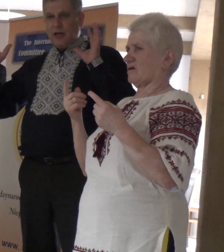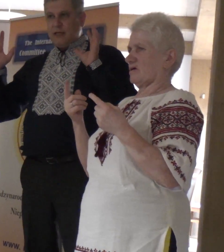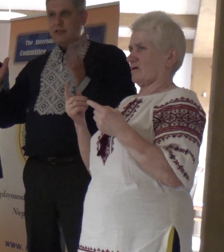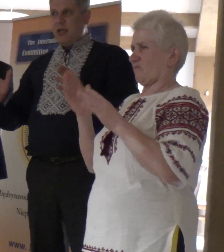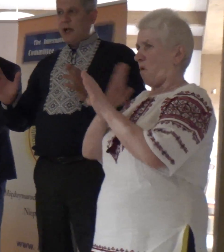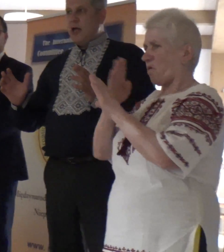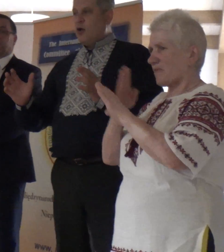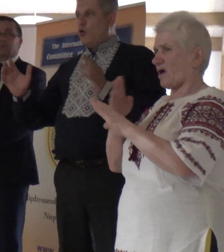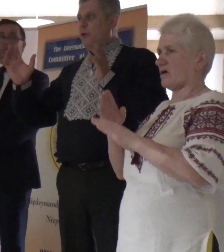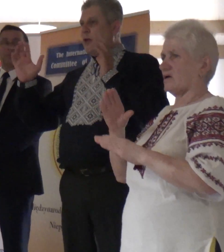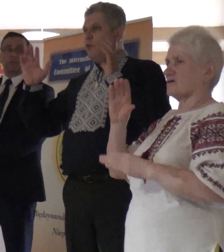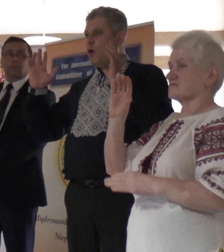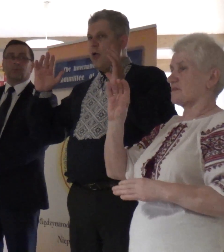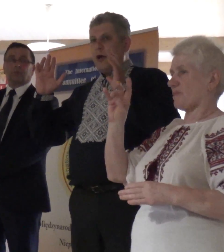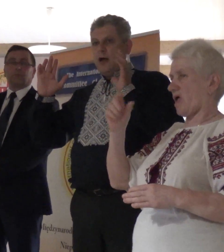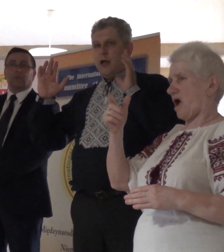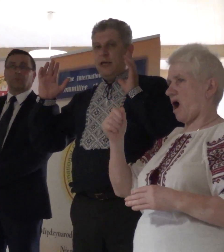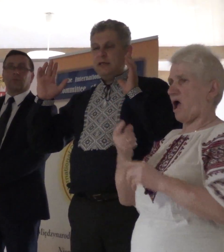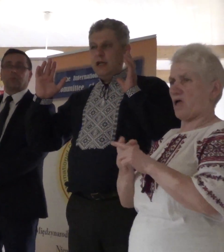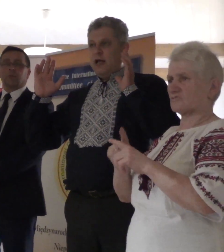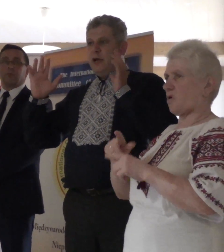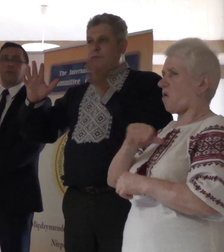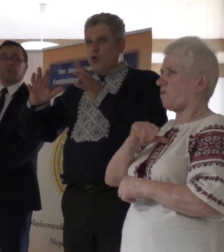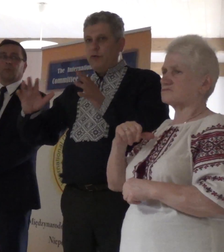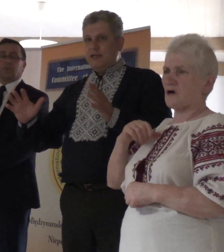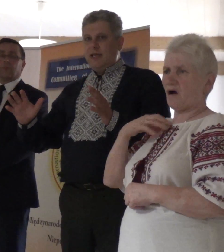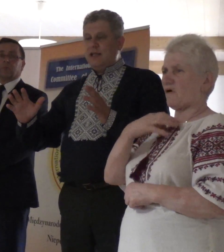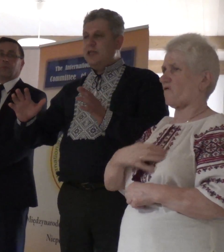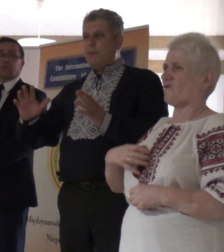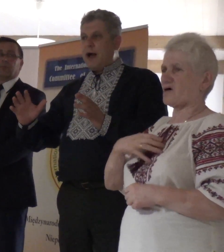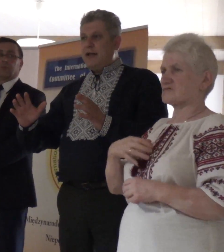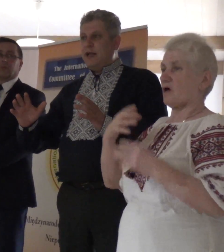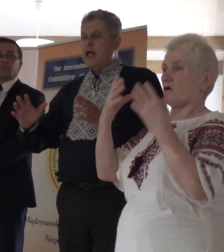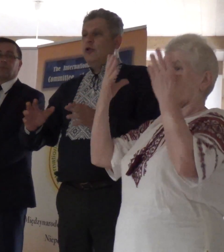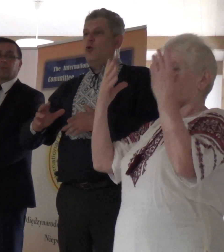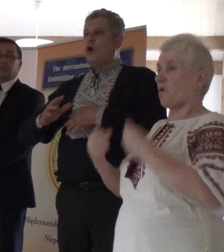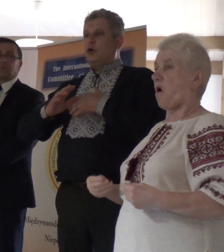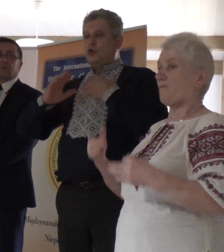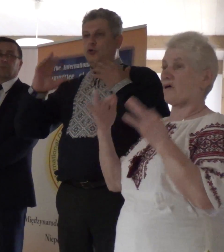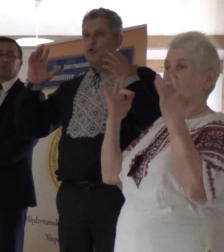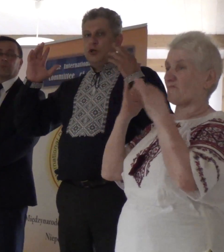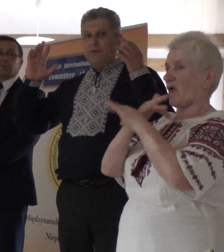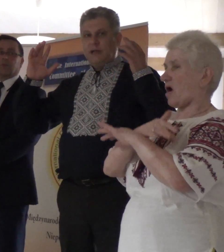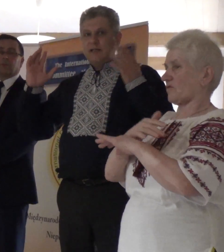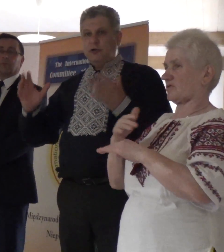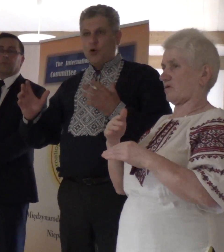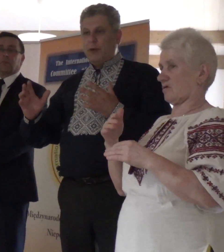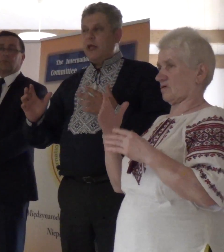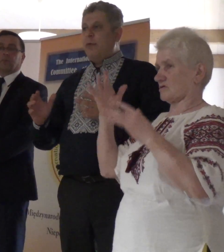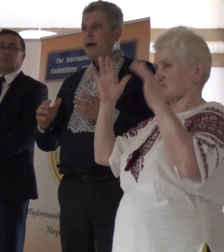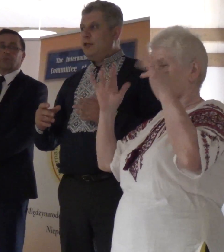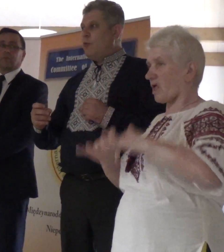tego śniegu. Które tego, jeśli zrobię śniegu nieprawidł, to też woda